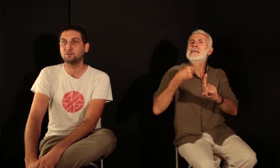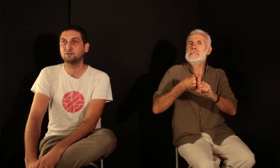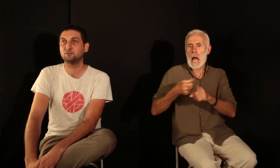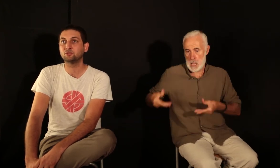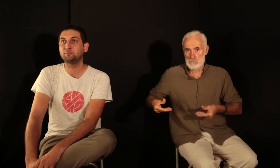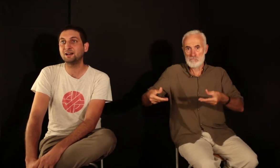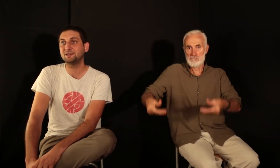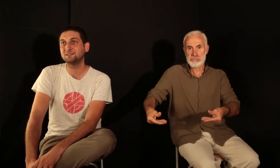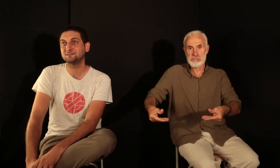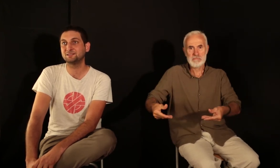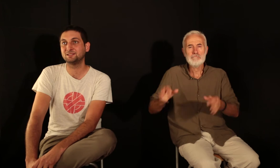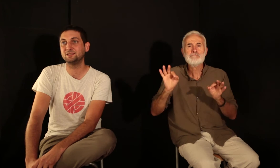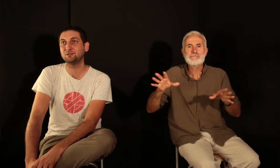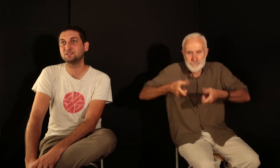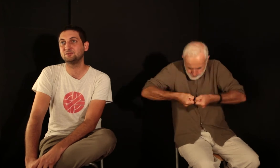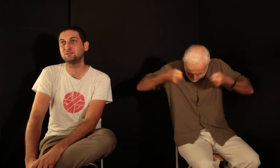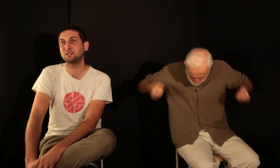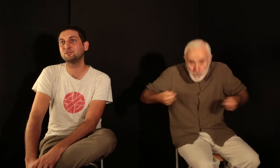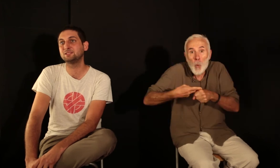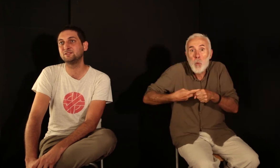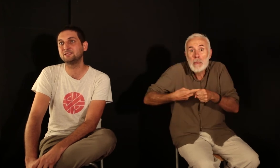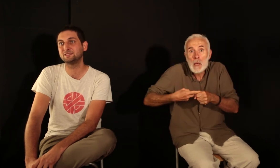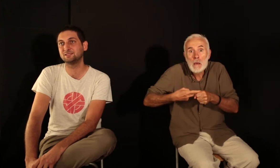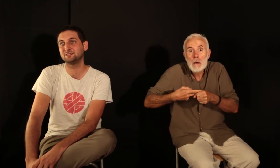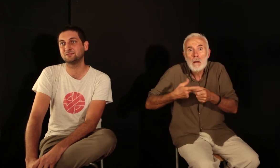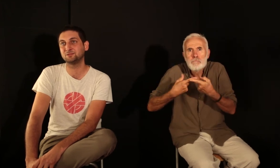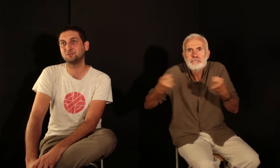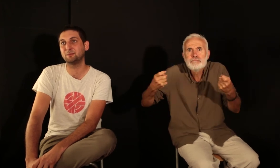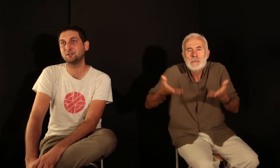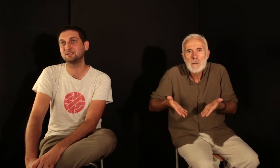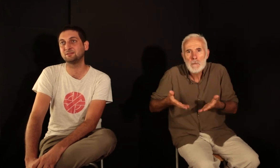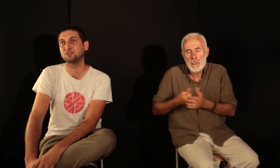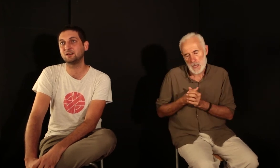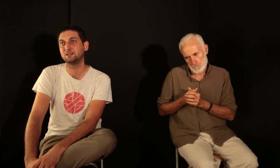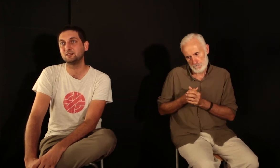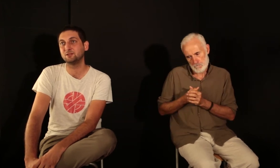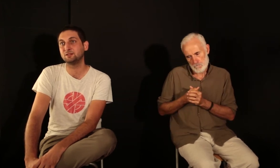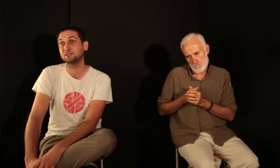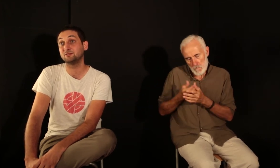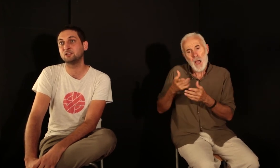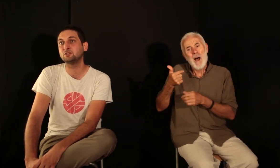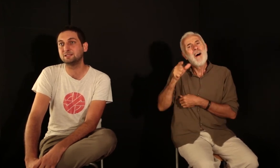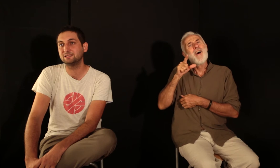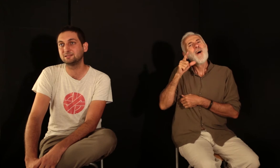D'autre part, il y a aussi une inventivité de la part de cet avocat, une inventivité juridique,